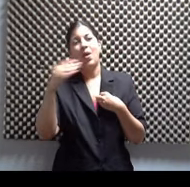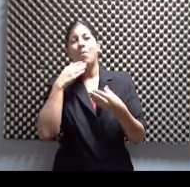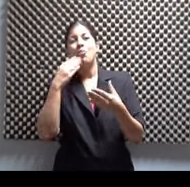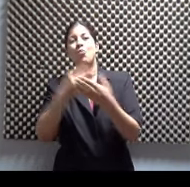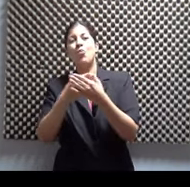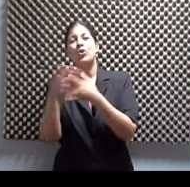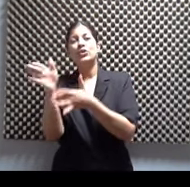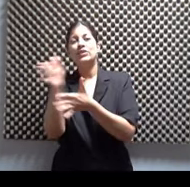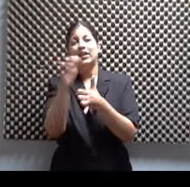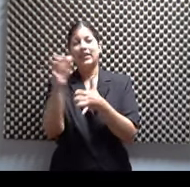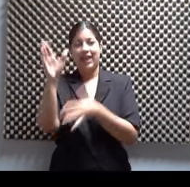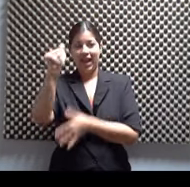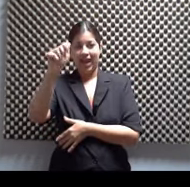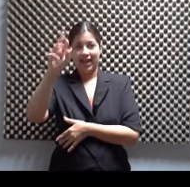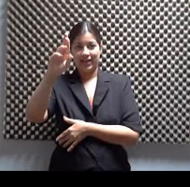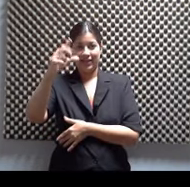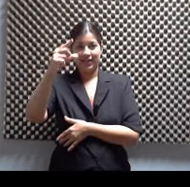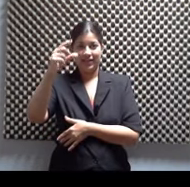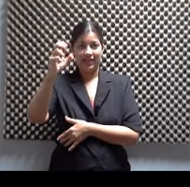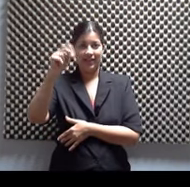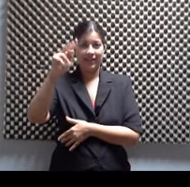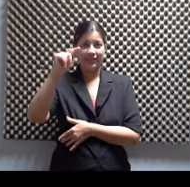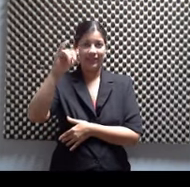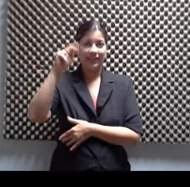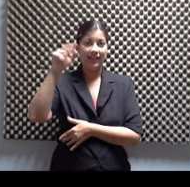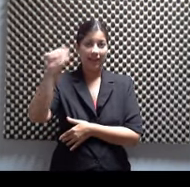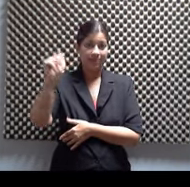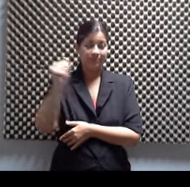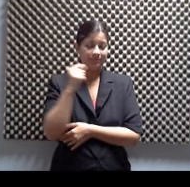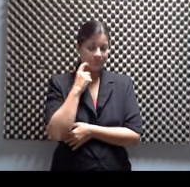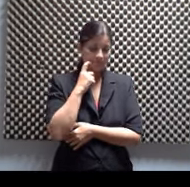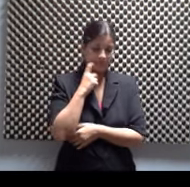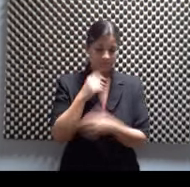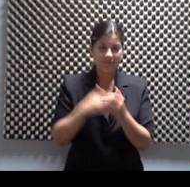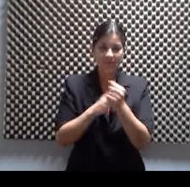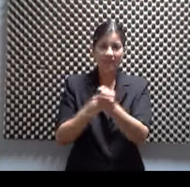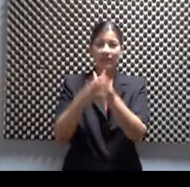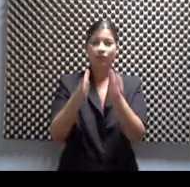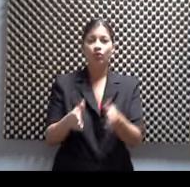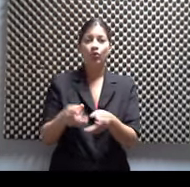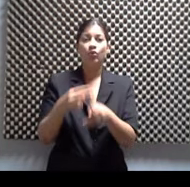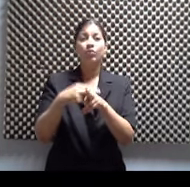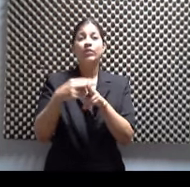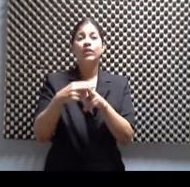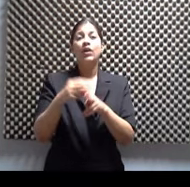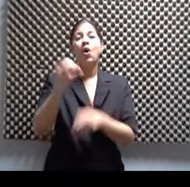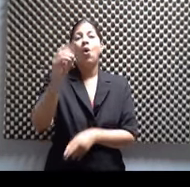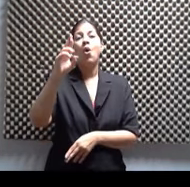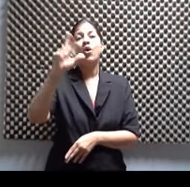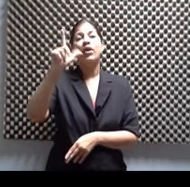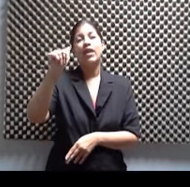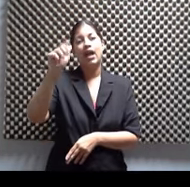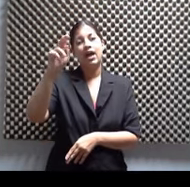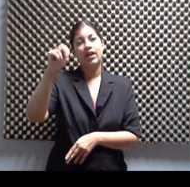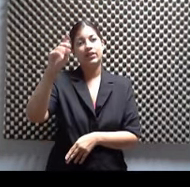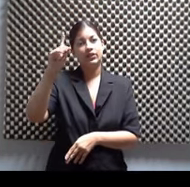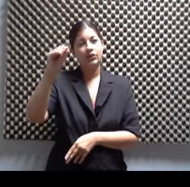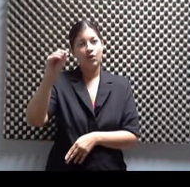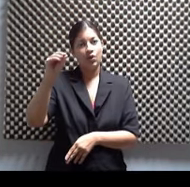argentino. Fue el director de cátedra que se llamaba Orlando Pelletieri porque falleció. Pelletieri, sí. Fue